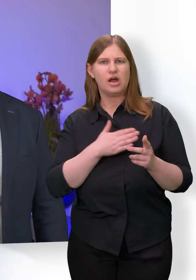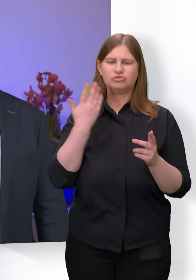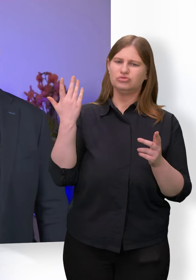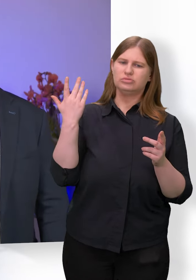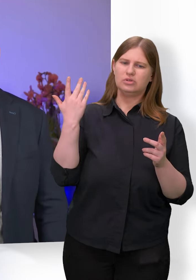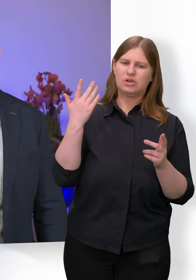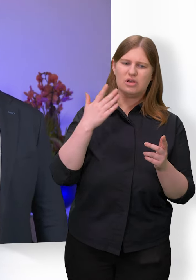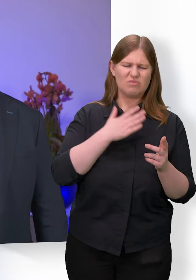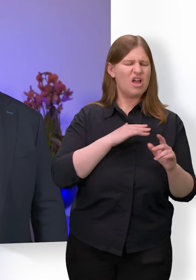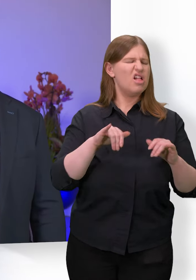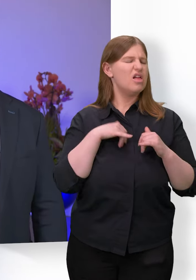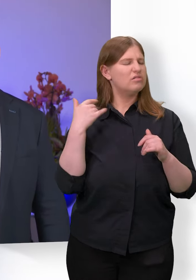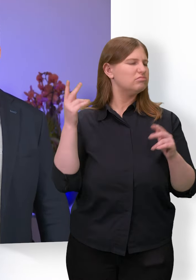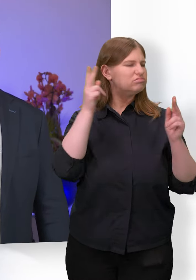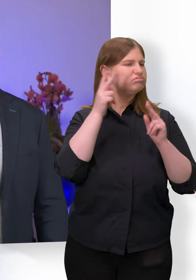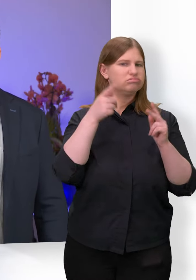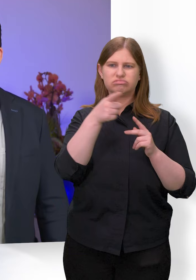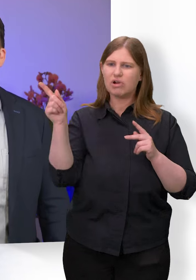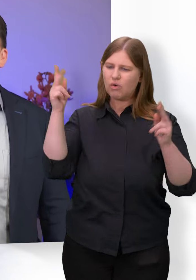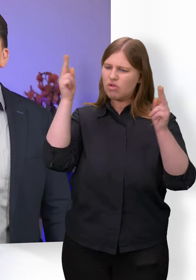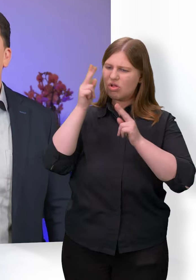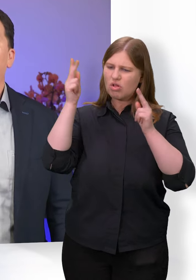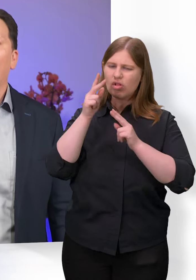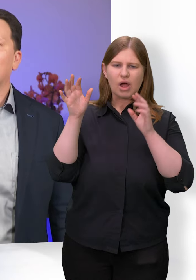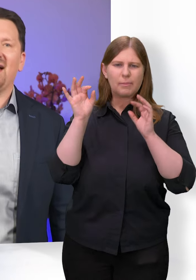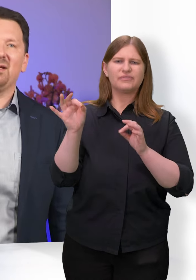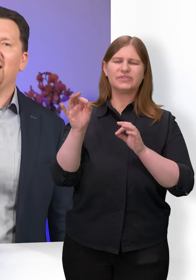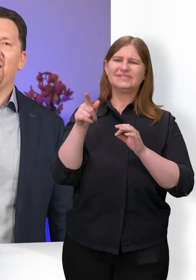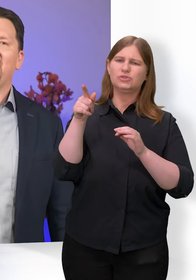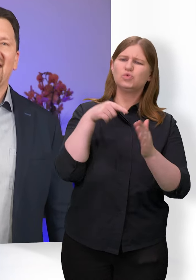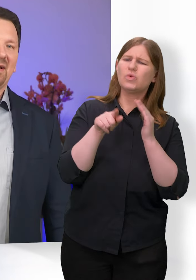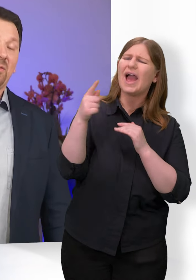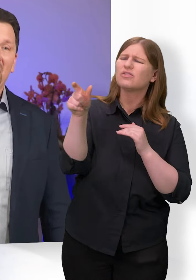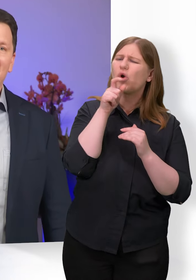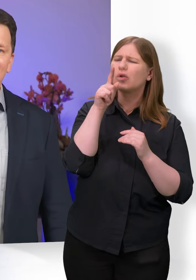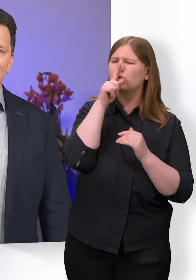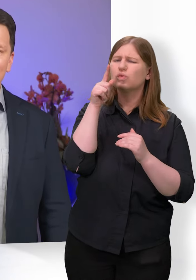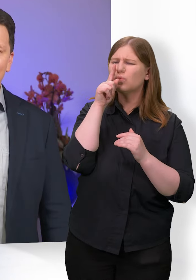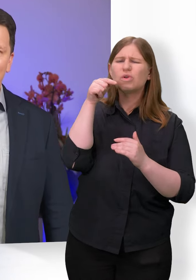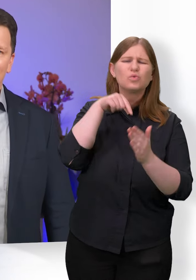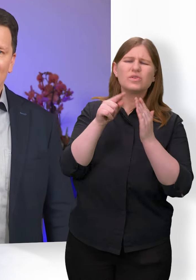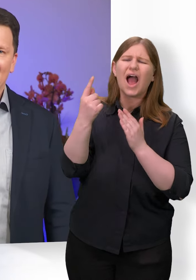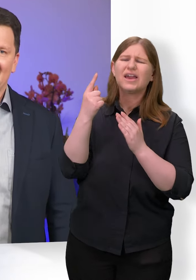mir Mut gemacht haben und wie mir eine Geste oder ein Wort, eine Begegnung, neue Perspektive geschenkt hat.